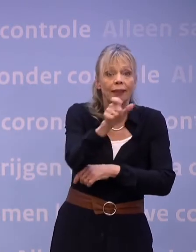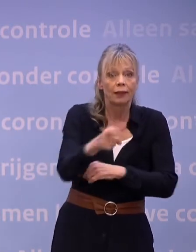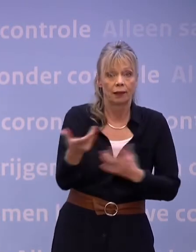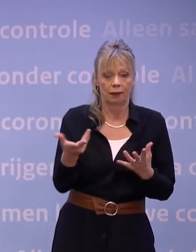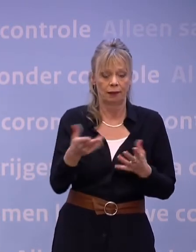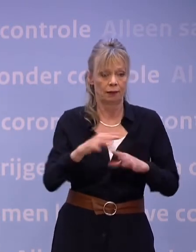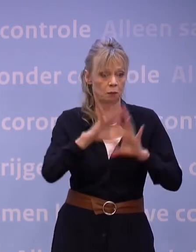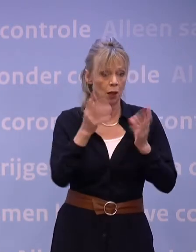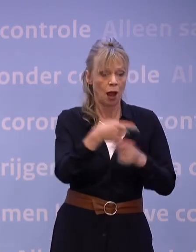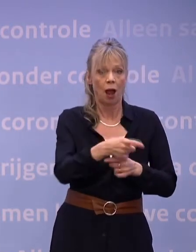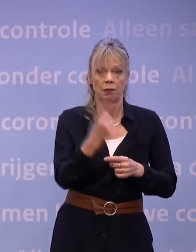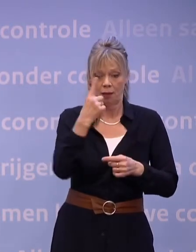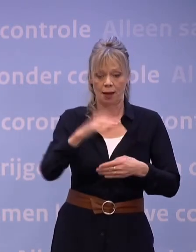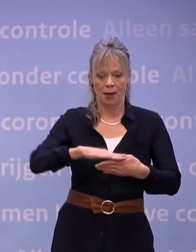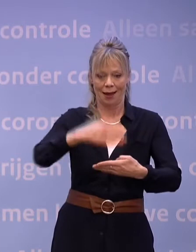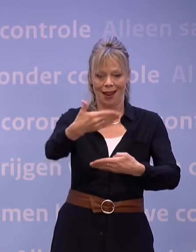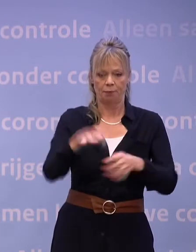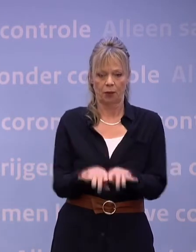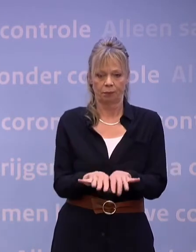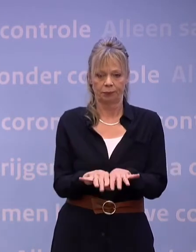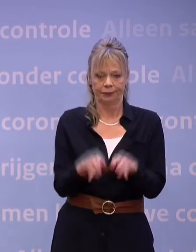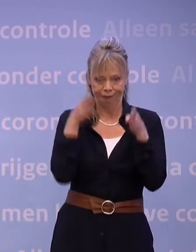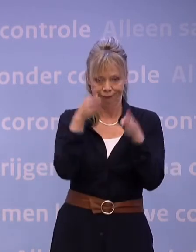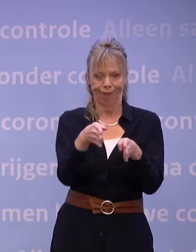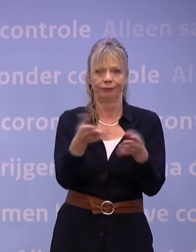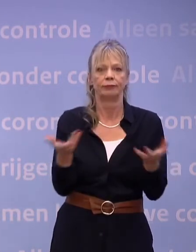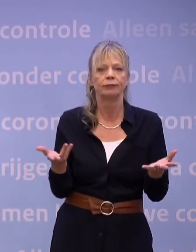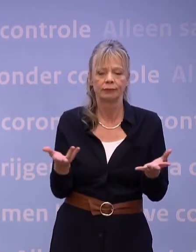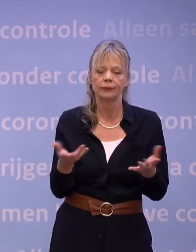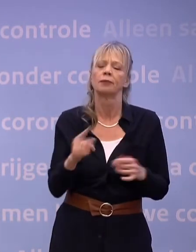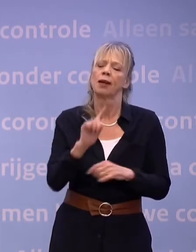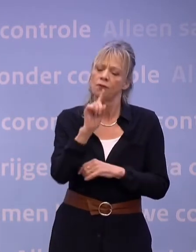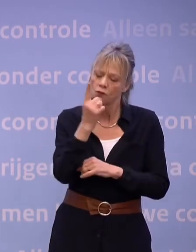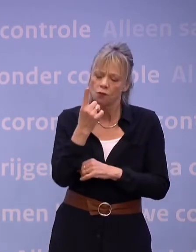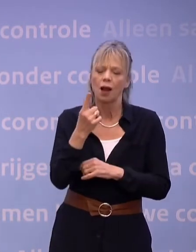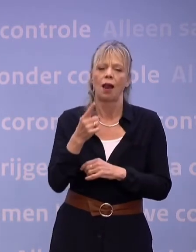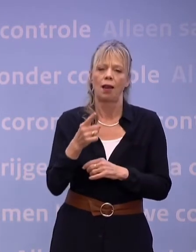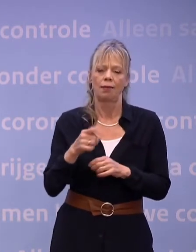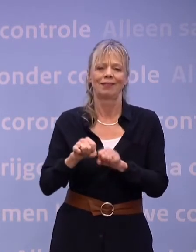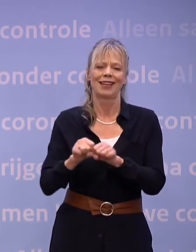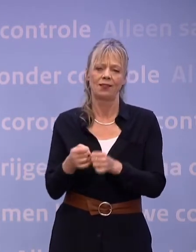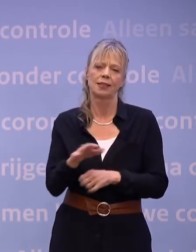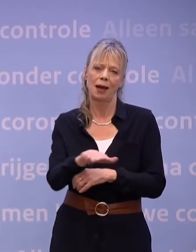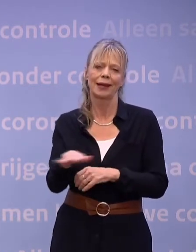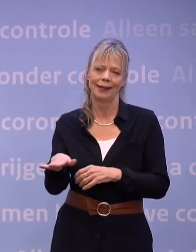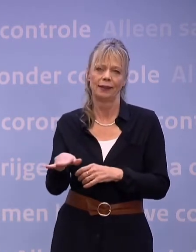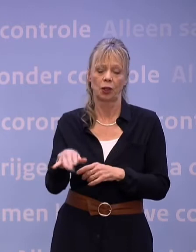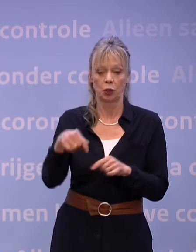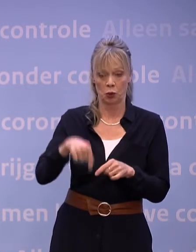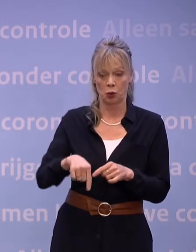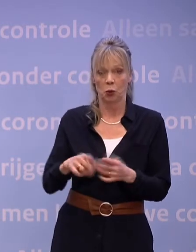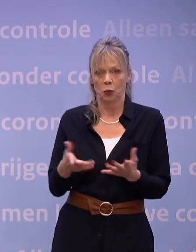hun laptopscherm moeten doen. Maar vooral voor de kwetsbare kinderen voor wie nu nieuwe